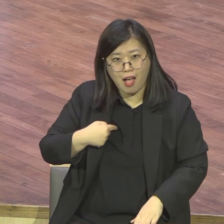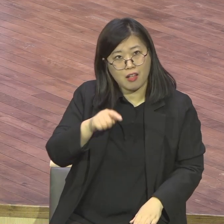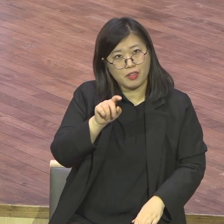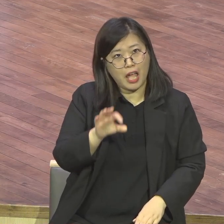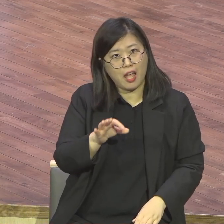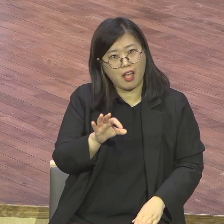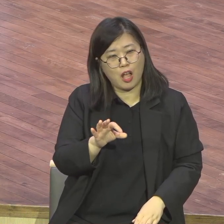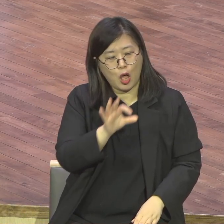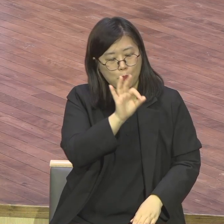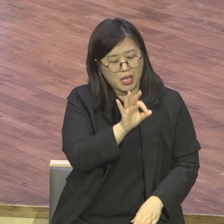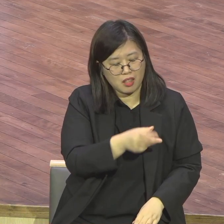모른 척 하시겠어요